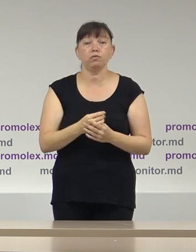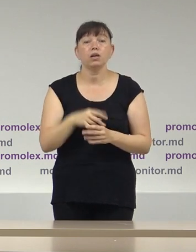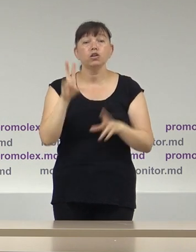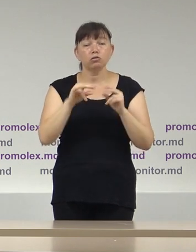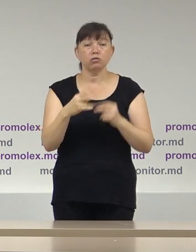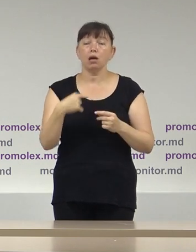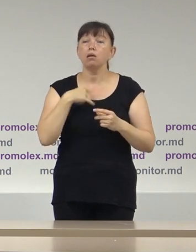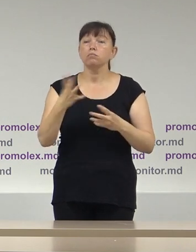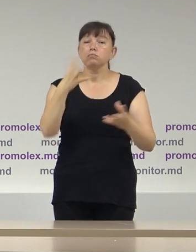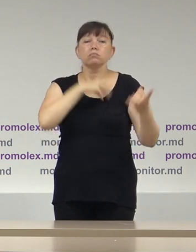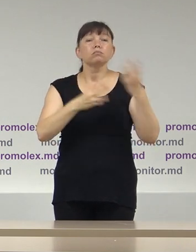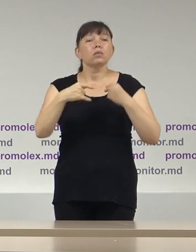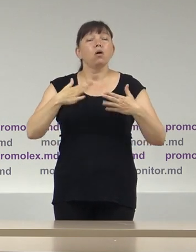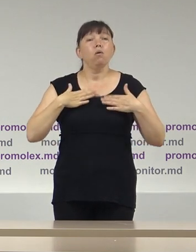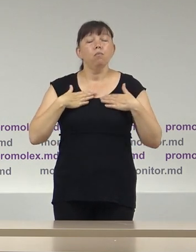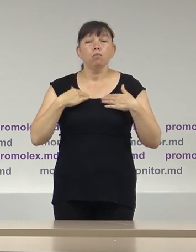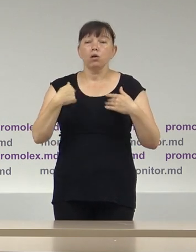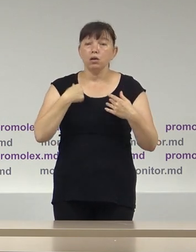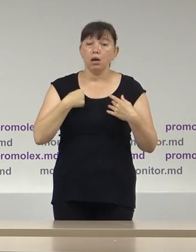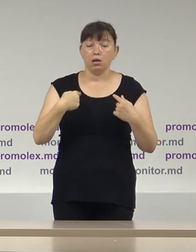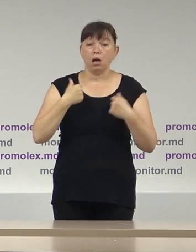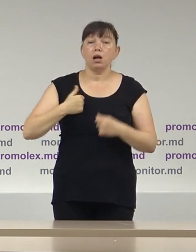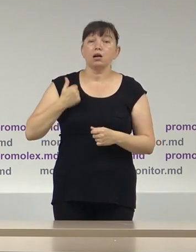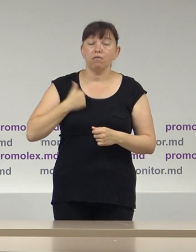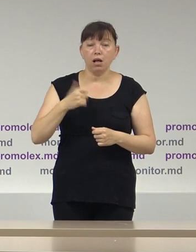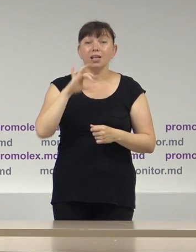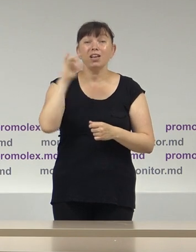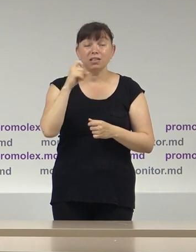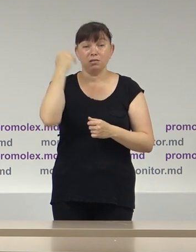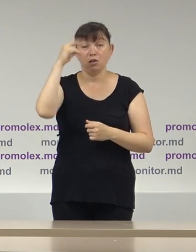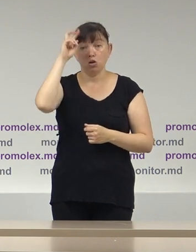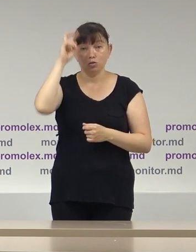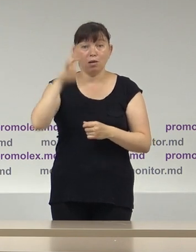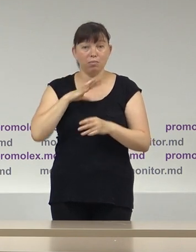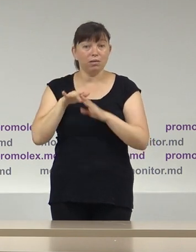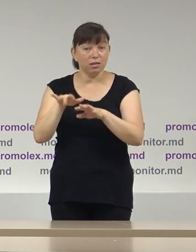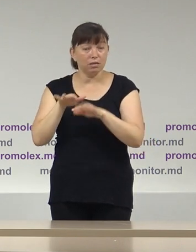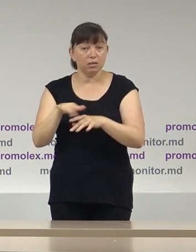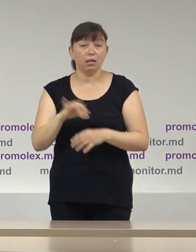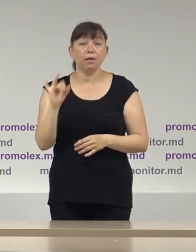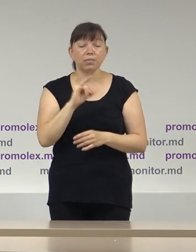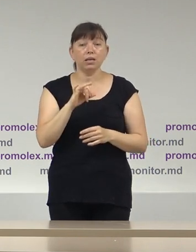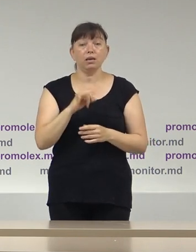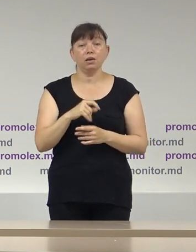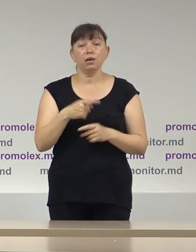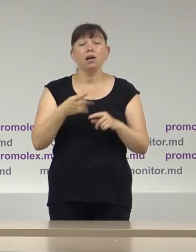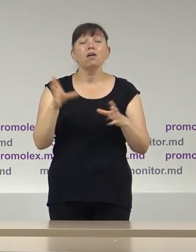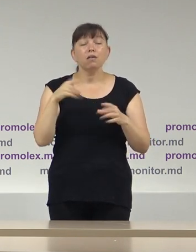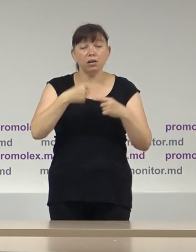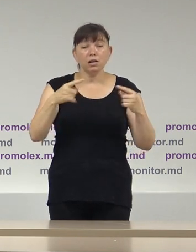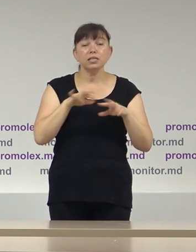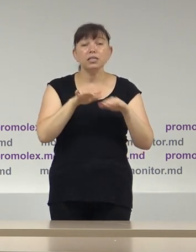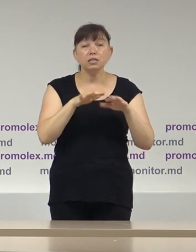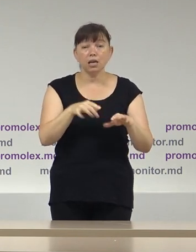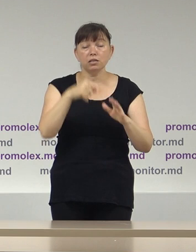meriturilor pentru lucrări, servicii efectuate din bani publici, 22 de cazuri, și implicarea angajaților din sectorul public în activități de campanie